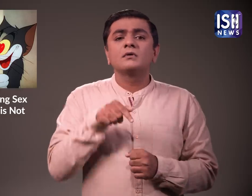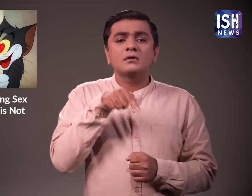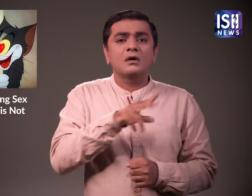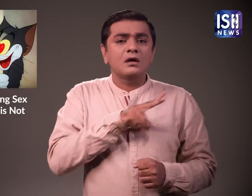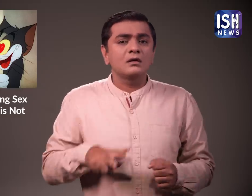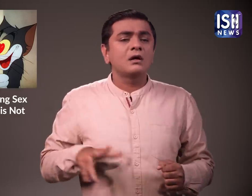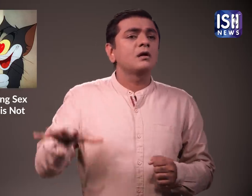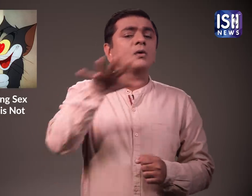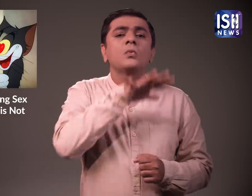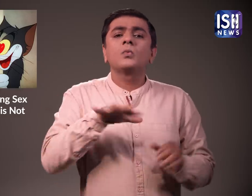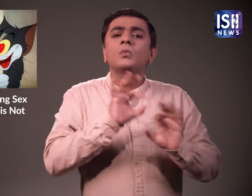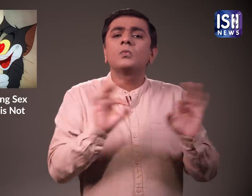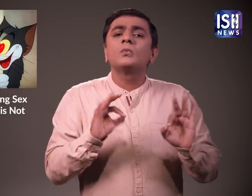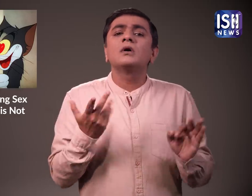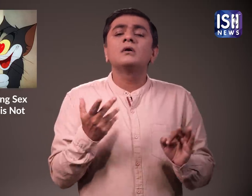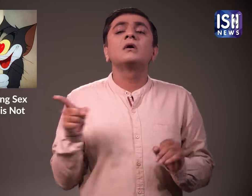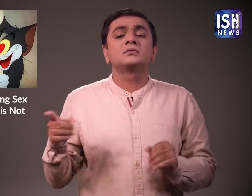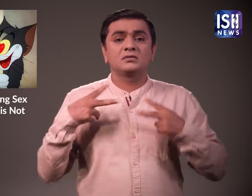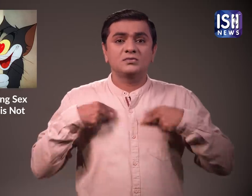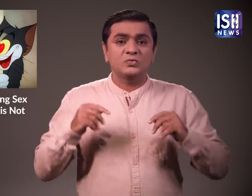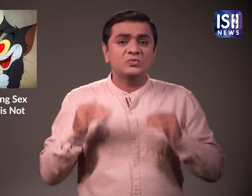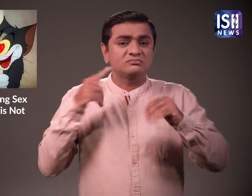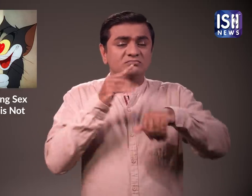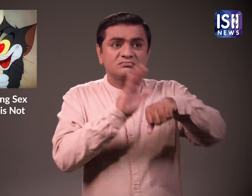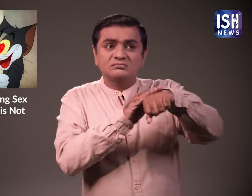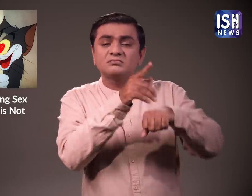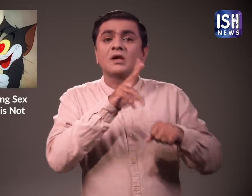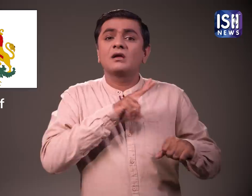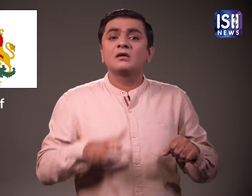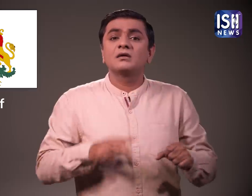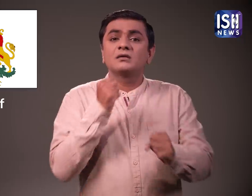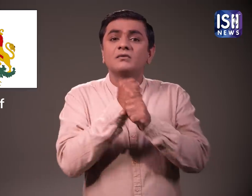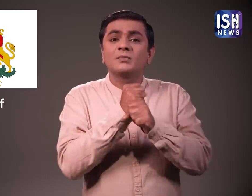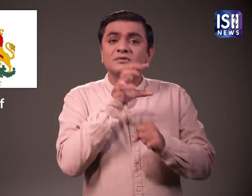उच्चन्याले ने कहा कि करनाटक राजय सरकार को ऐसे कानून बनाने चाहिए